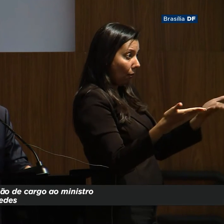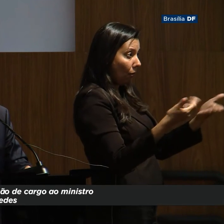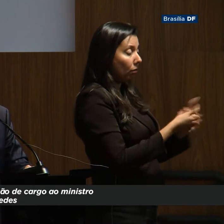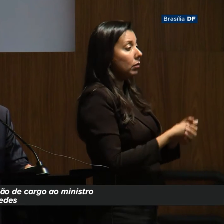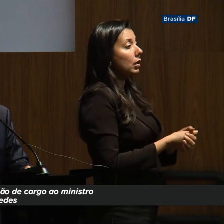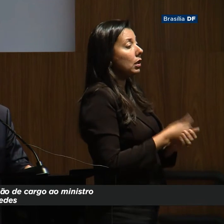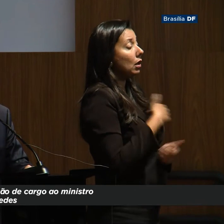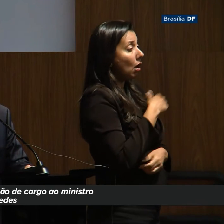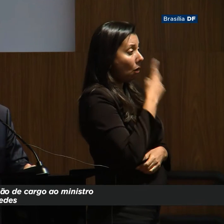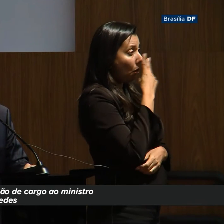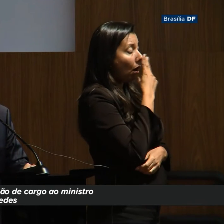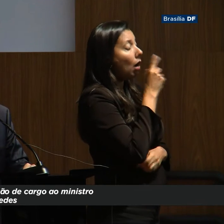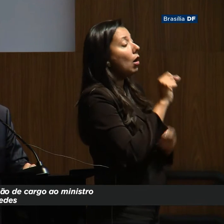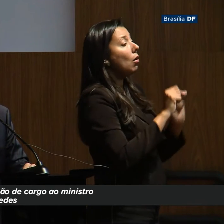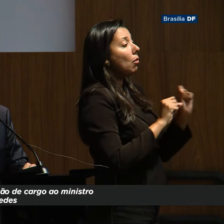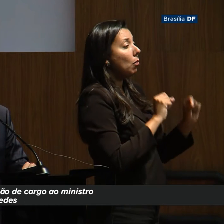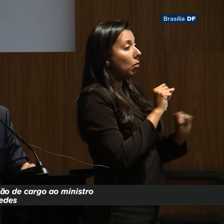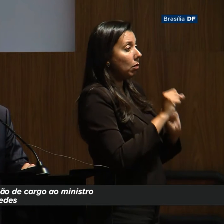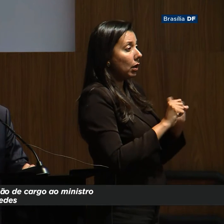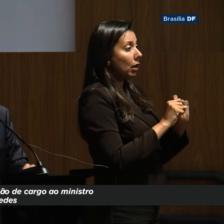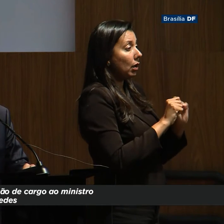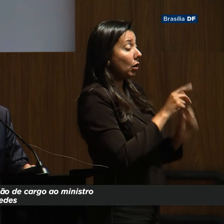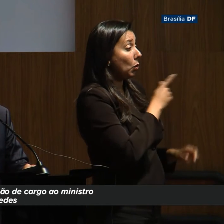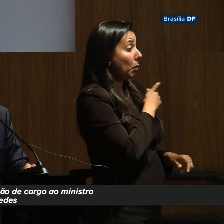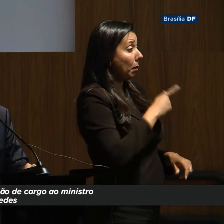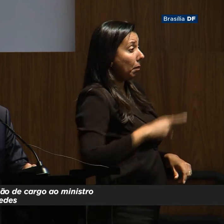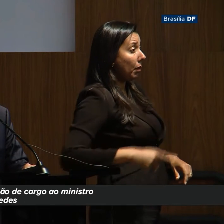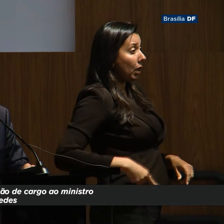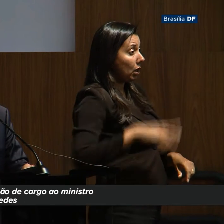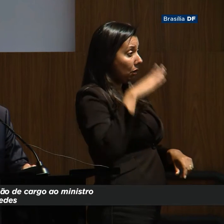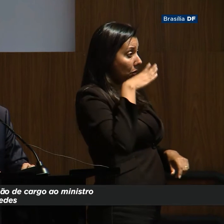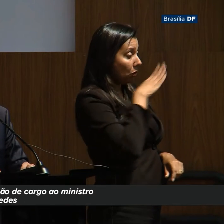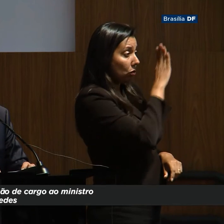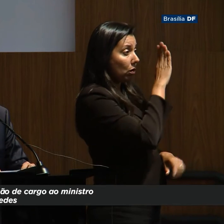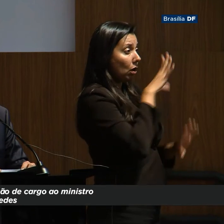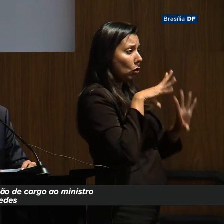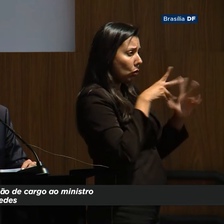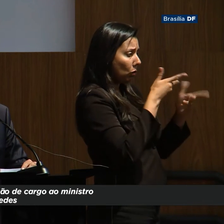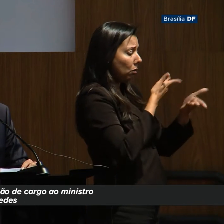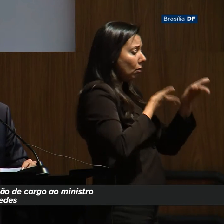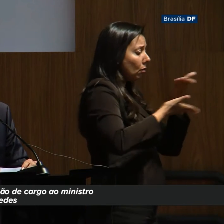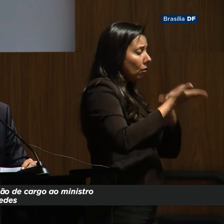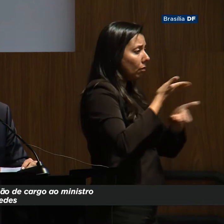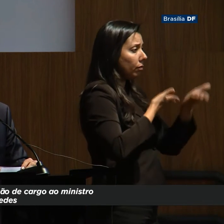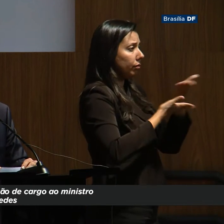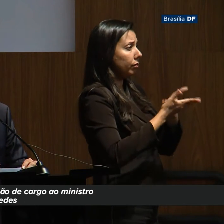e eu acho que o presidente Bolsonaro, em todas as interações que eu tenho,